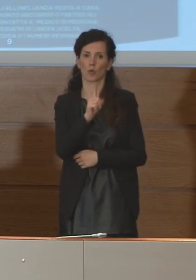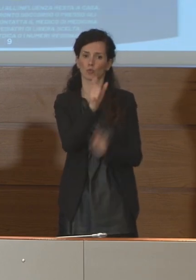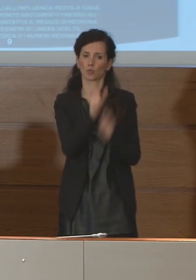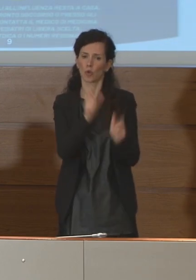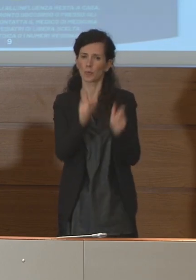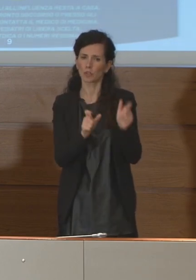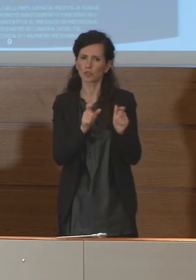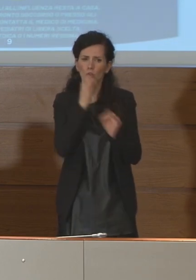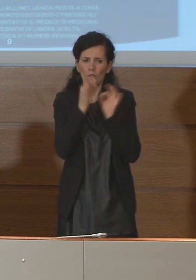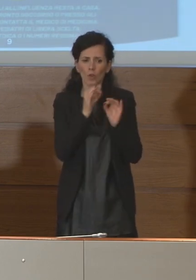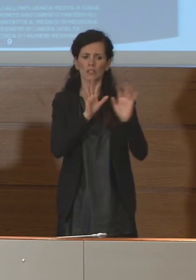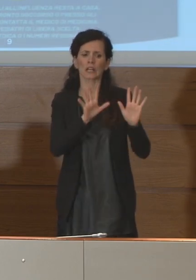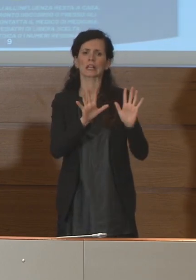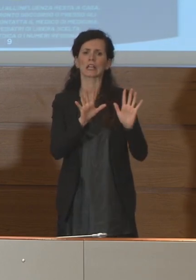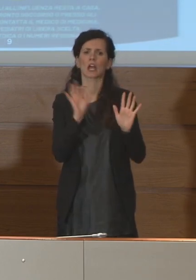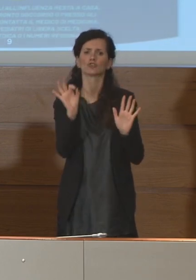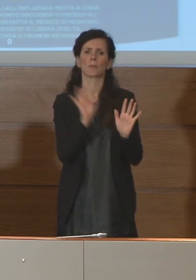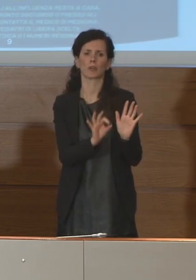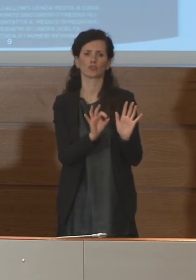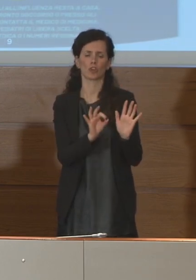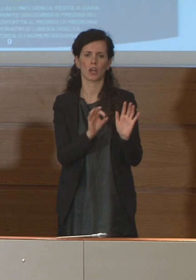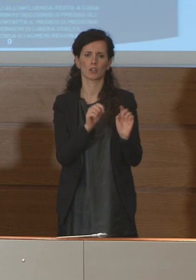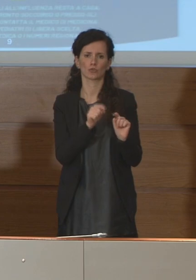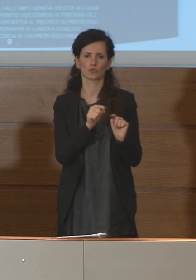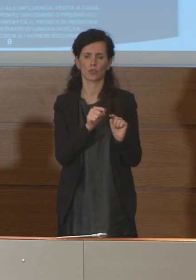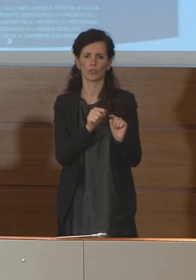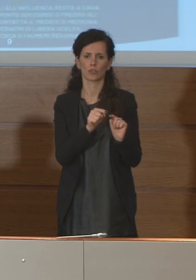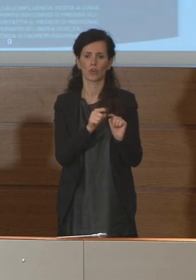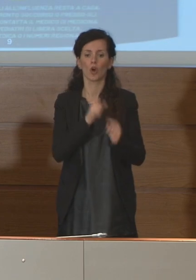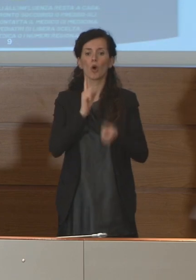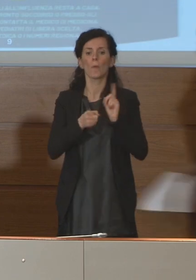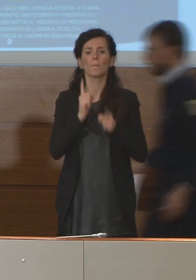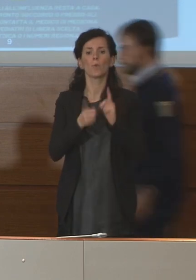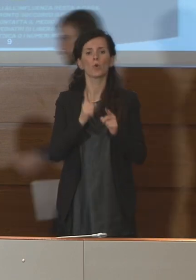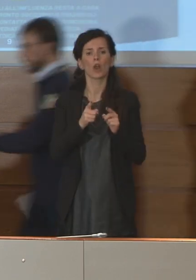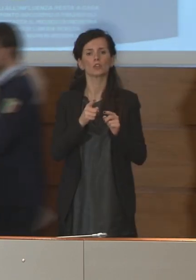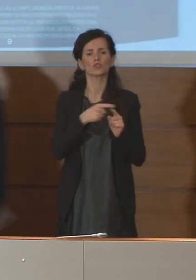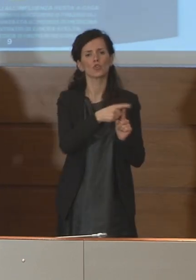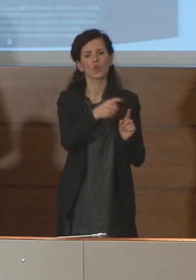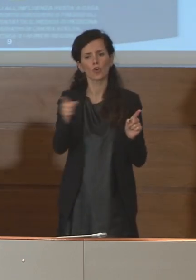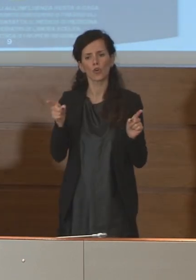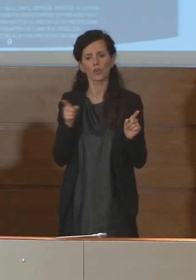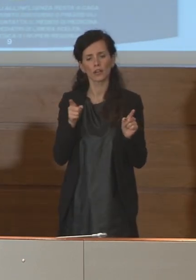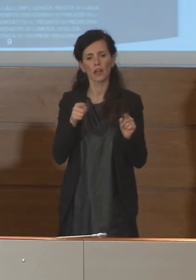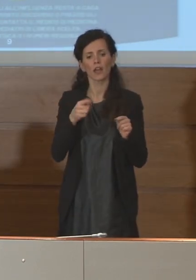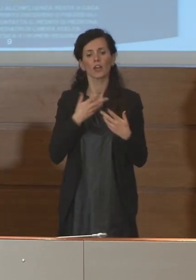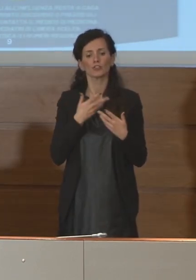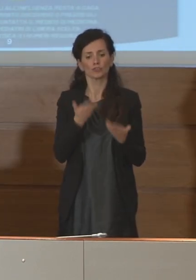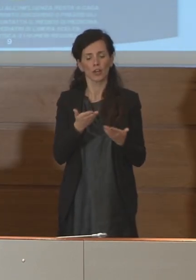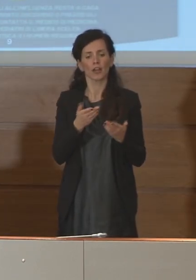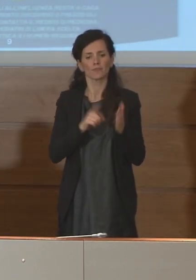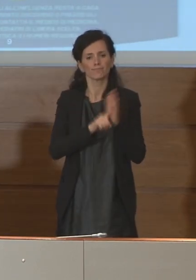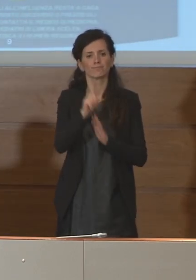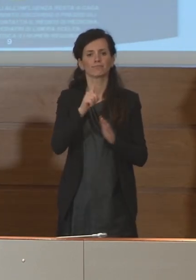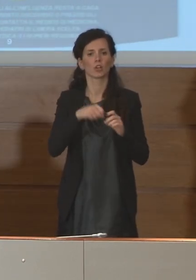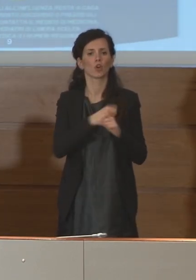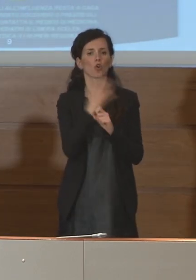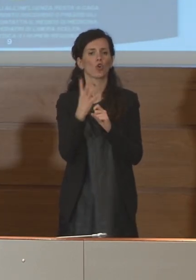al 10 per cento della popolazione che è complessivamente affetta dal coronavirus.